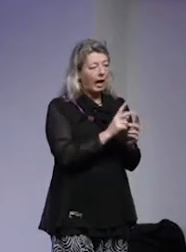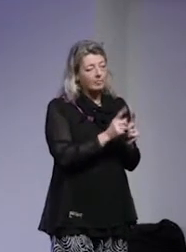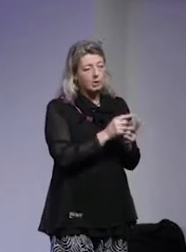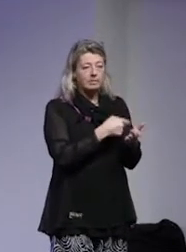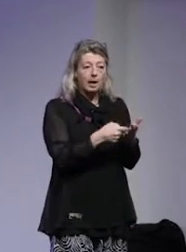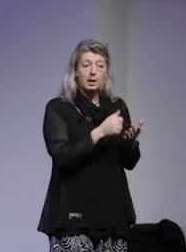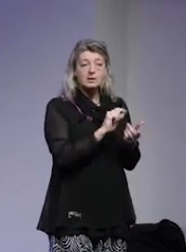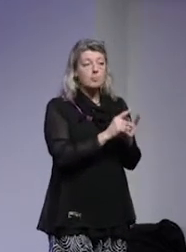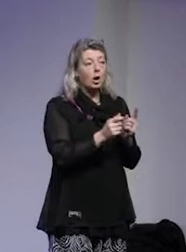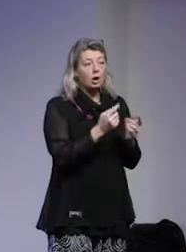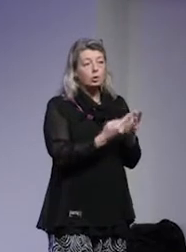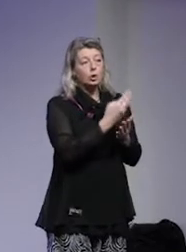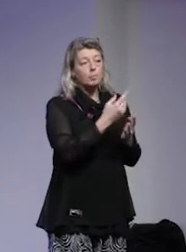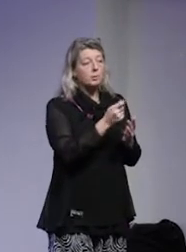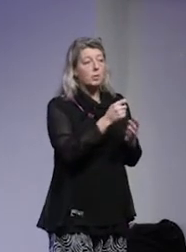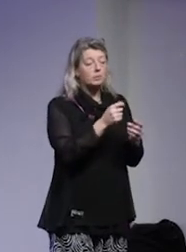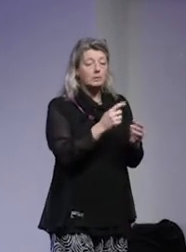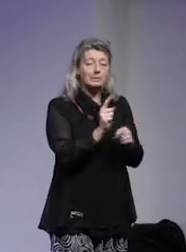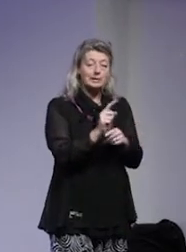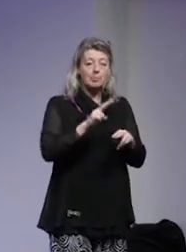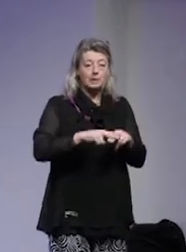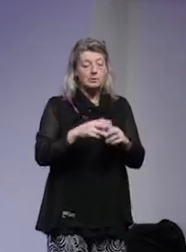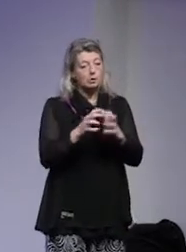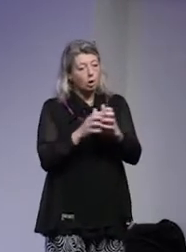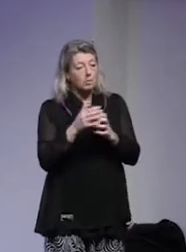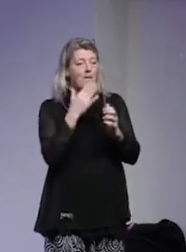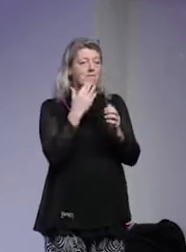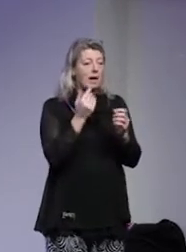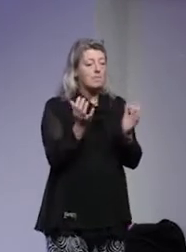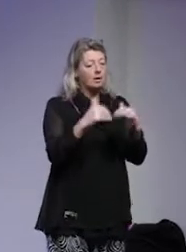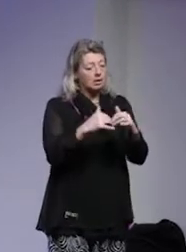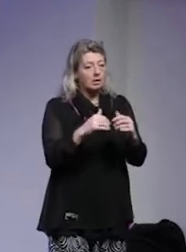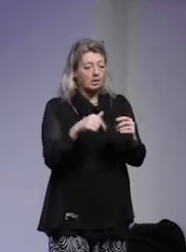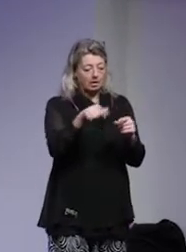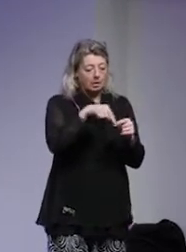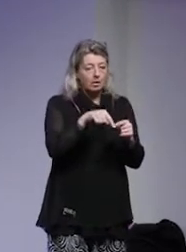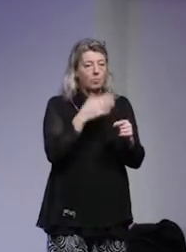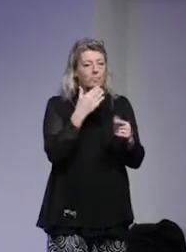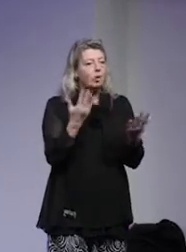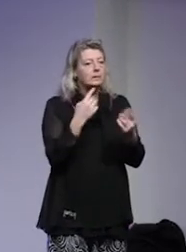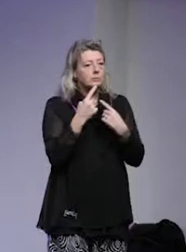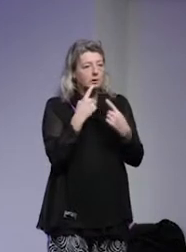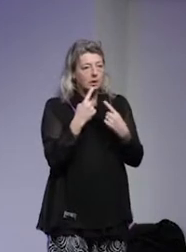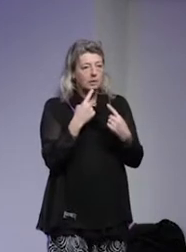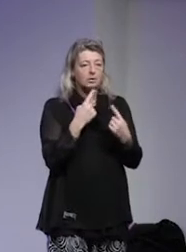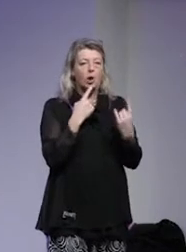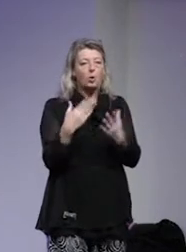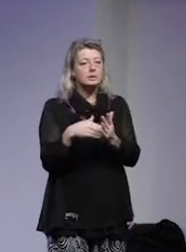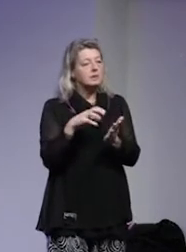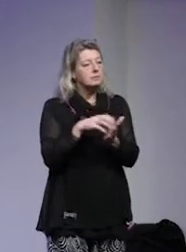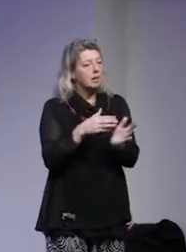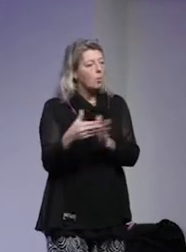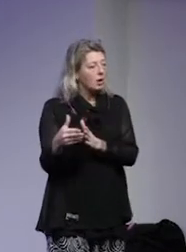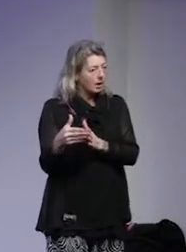de bara figurerar flyktigt samt tid, plats, datum, vilka individer som närvarar samt vad de diskuterar. Delge samordnaren den här